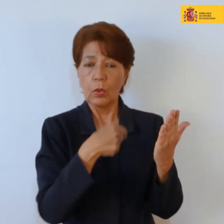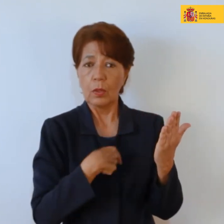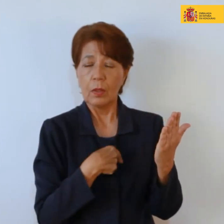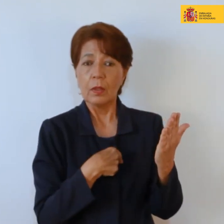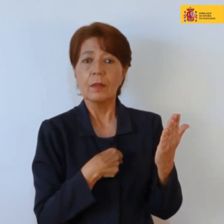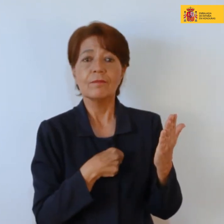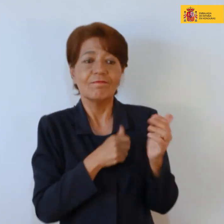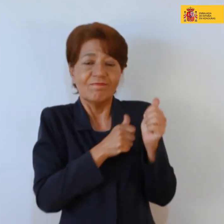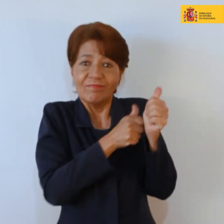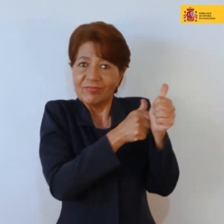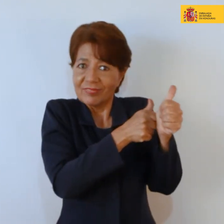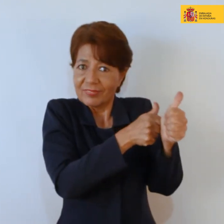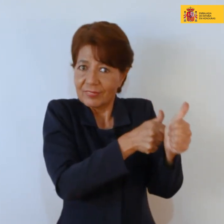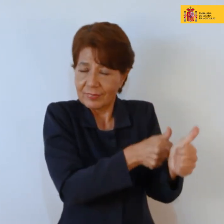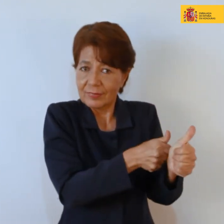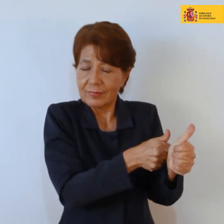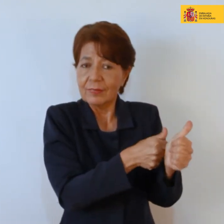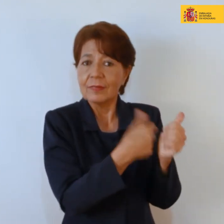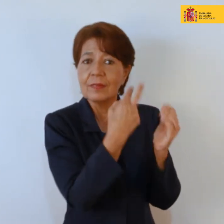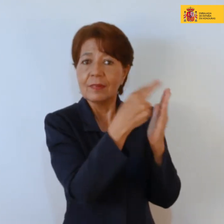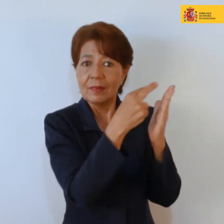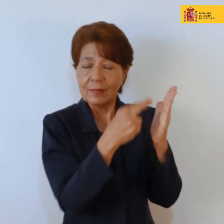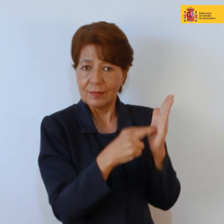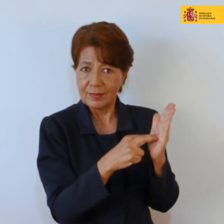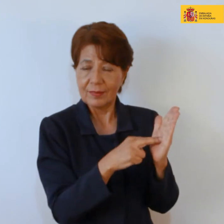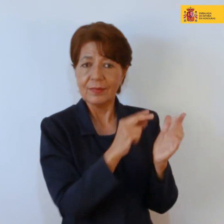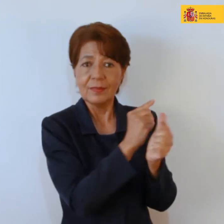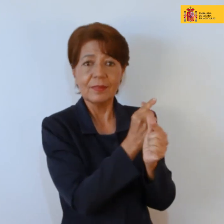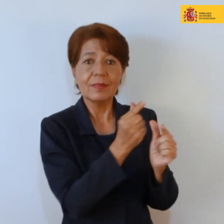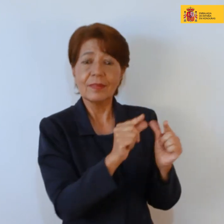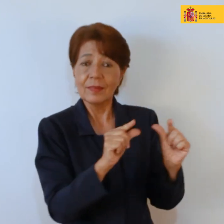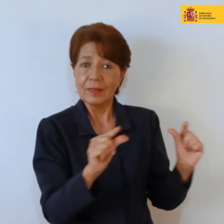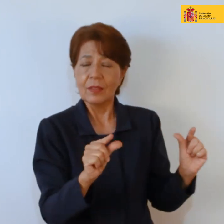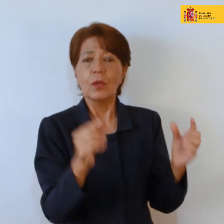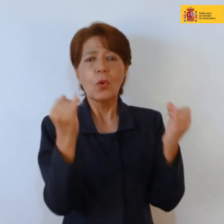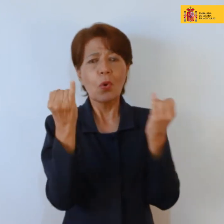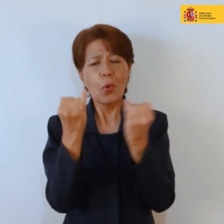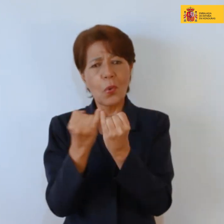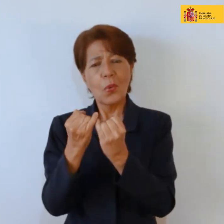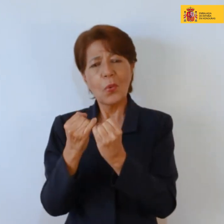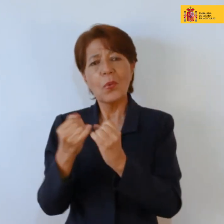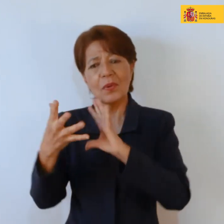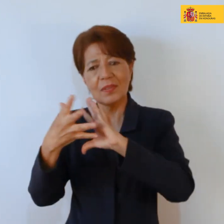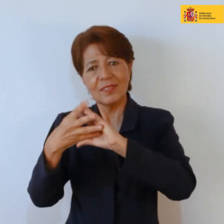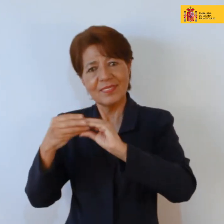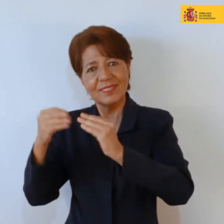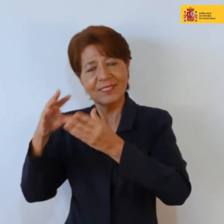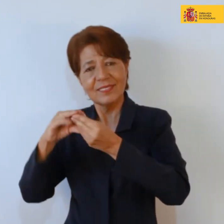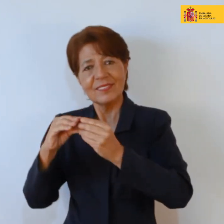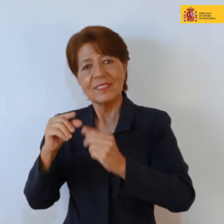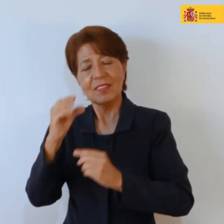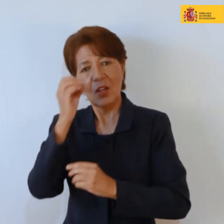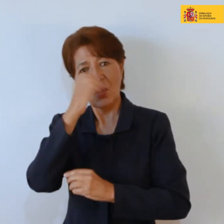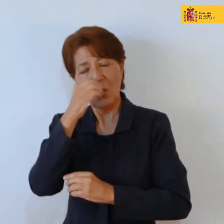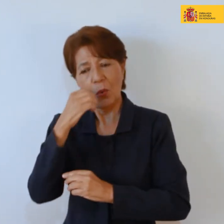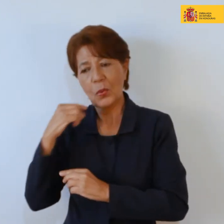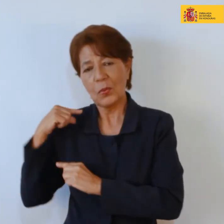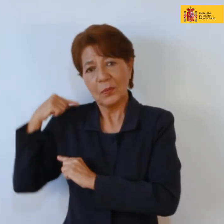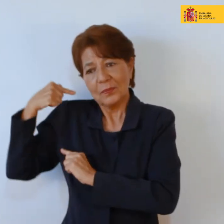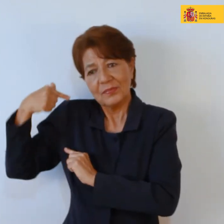académico, ¿no? Como la historia oral, la que pasa de boca en boca y